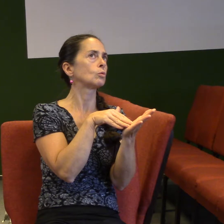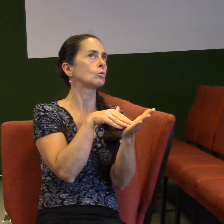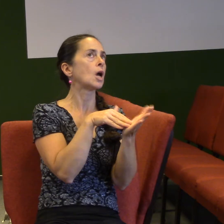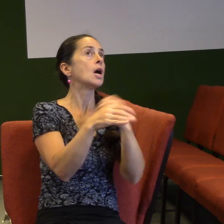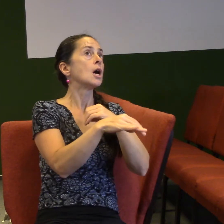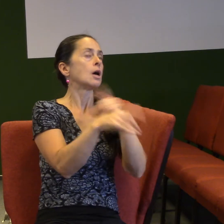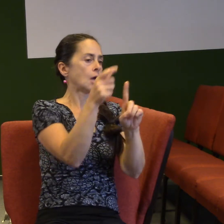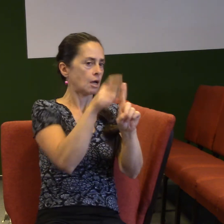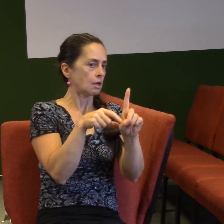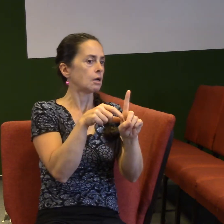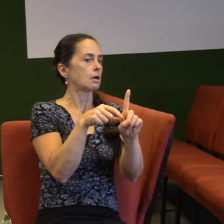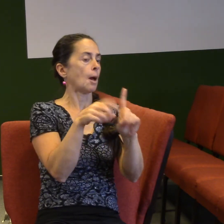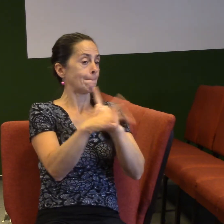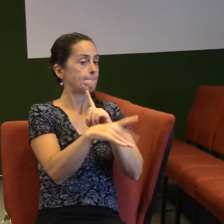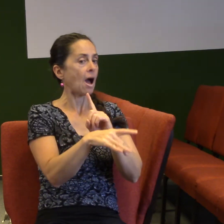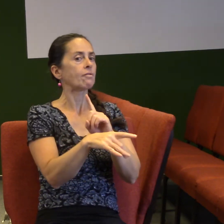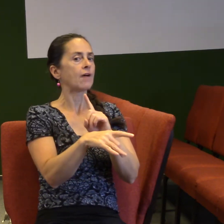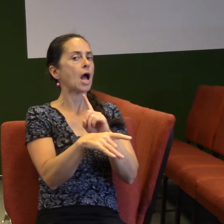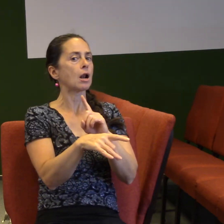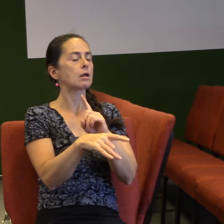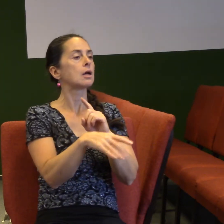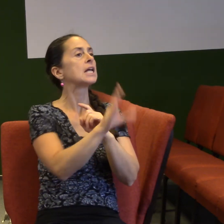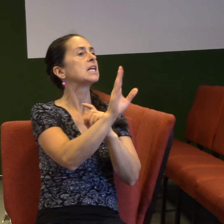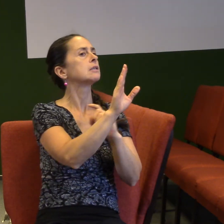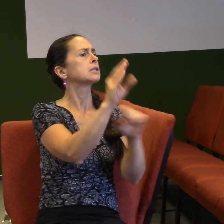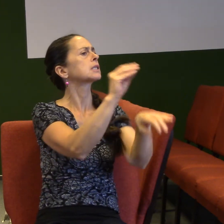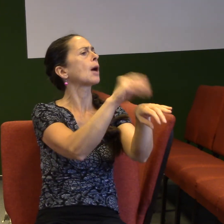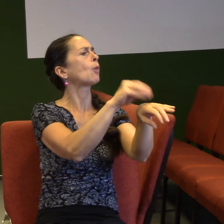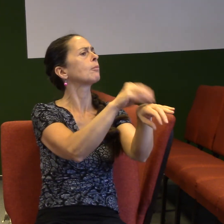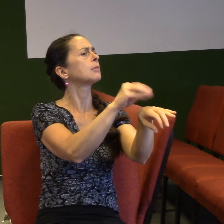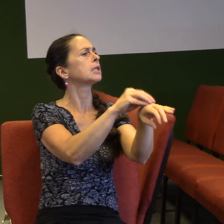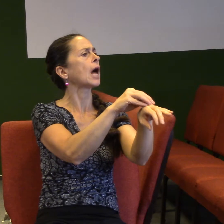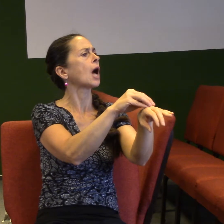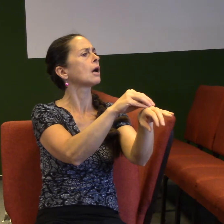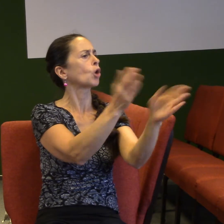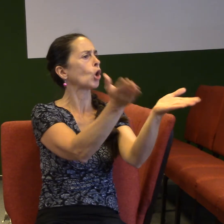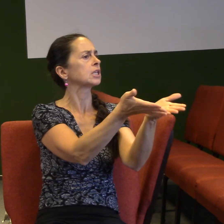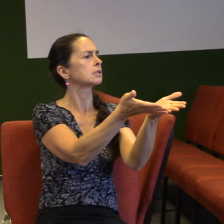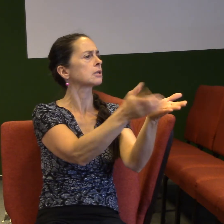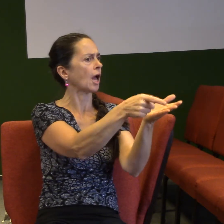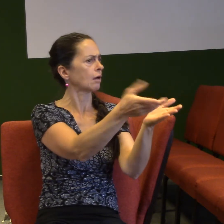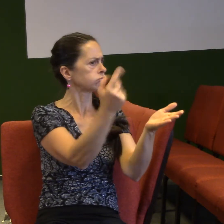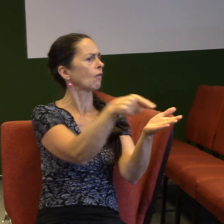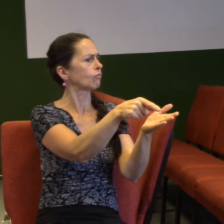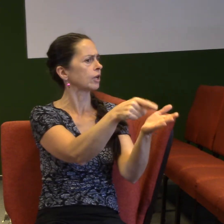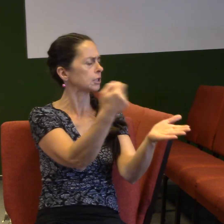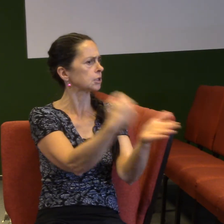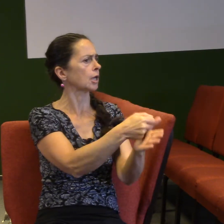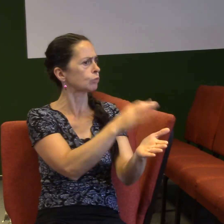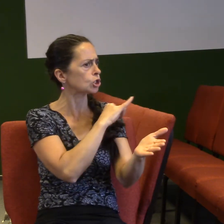napomíná korinské a říká, u vás se rozbujel hřích, u vás se rozbujela, u vás